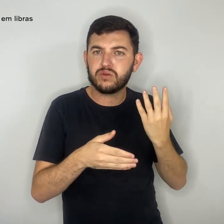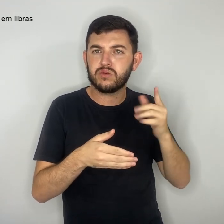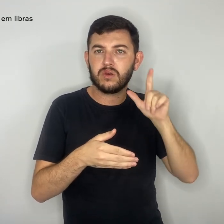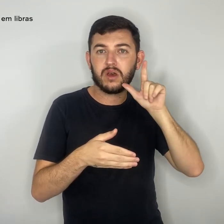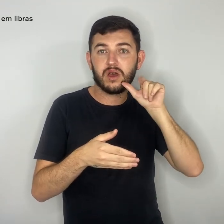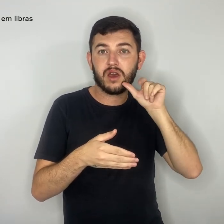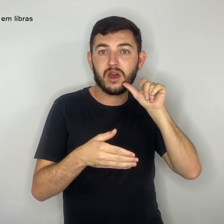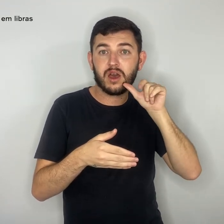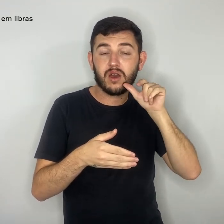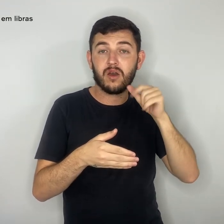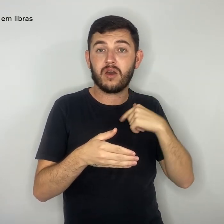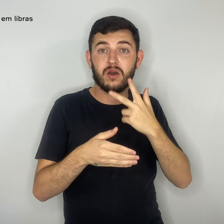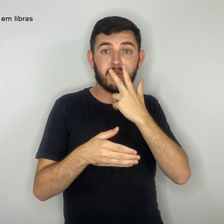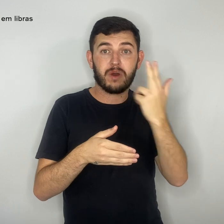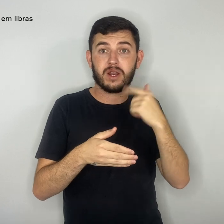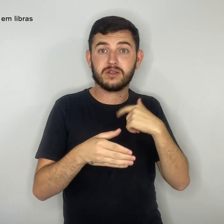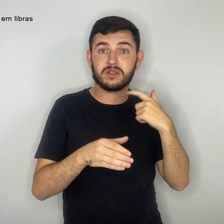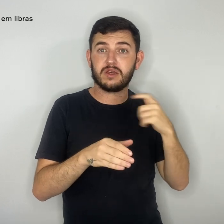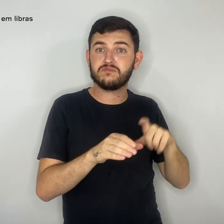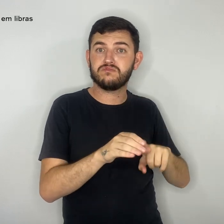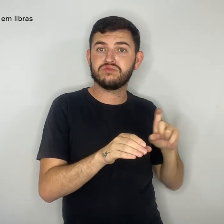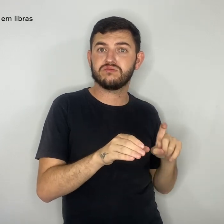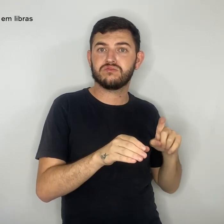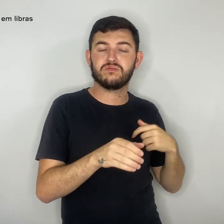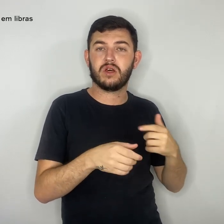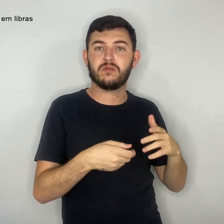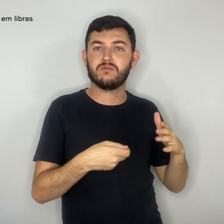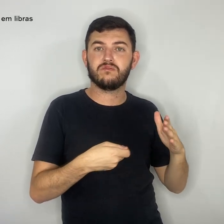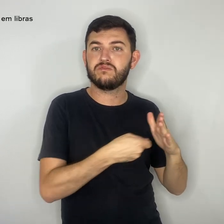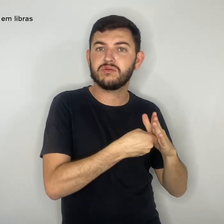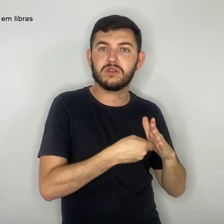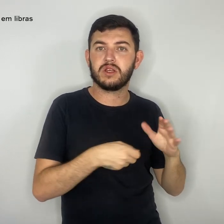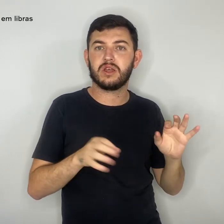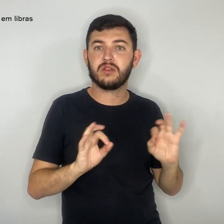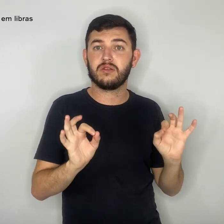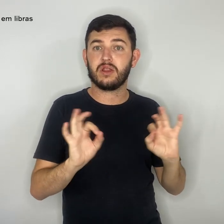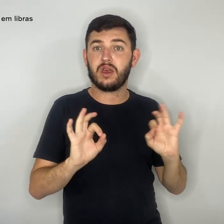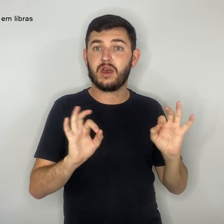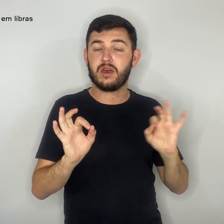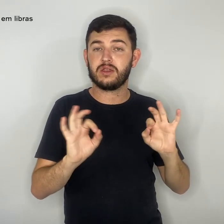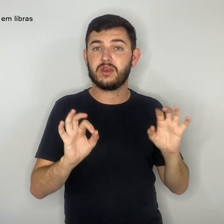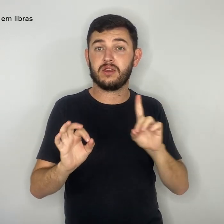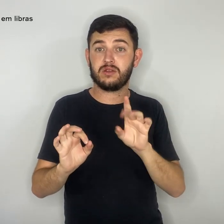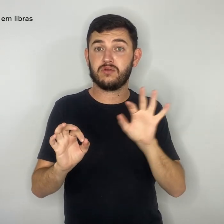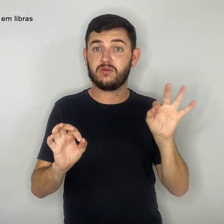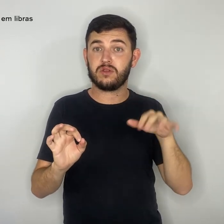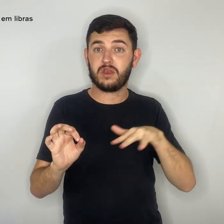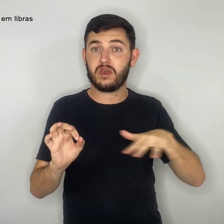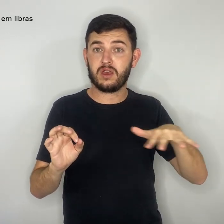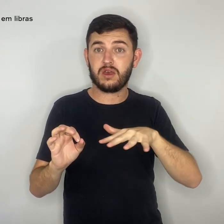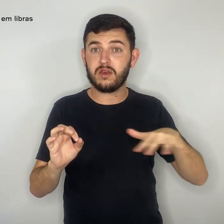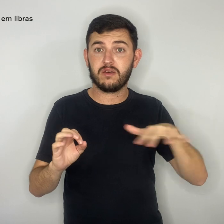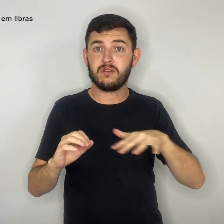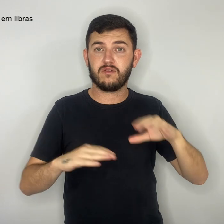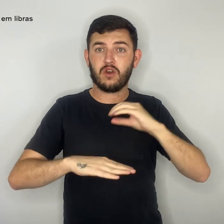vivendo. Em vídeo a seguir, o diretor Samuel Fernandes mostra que os